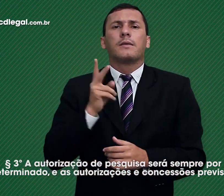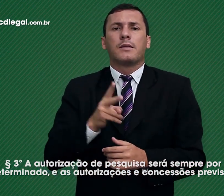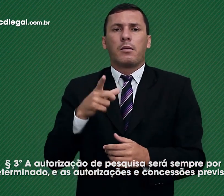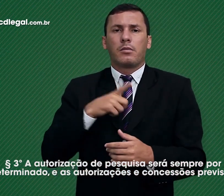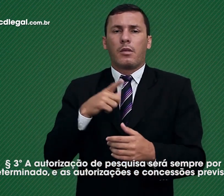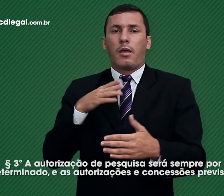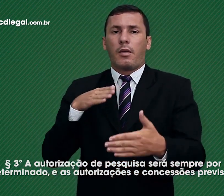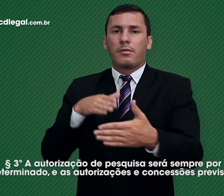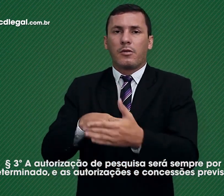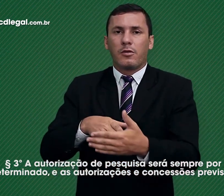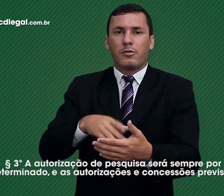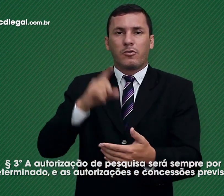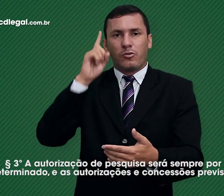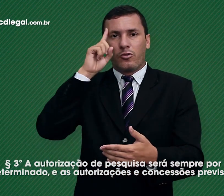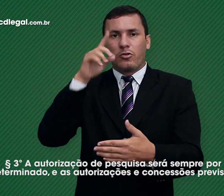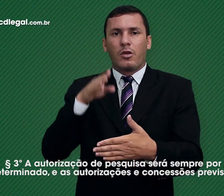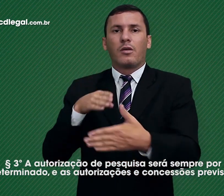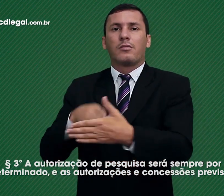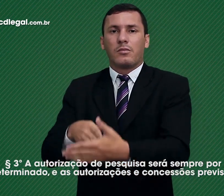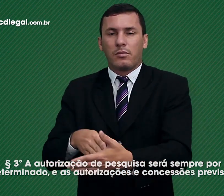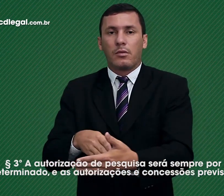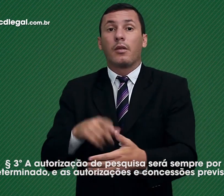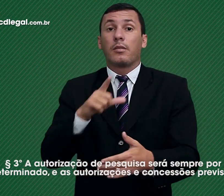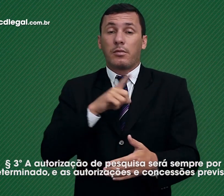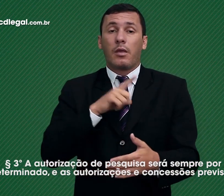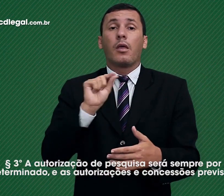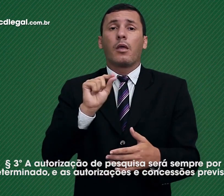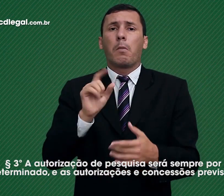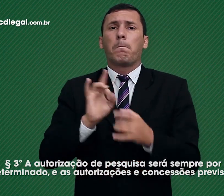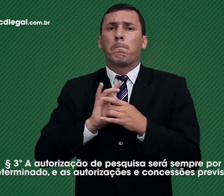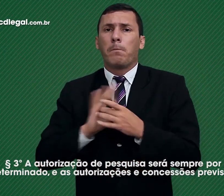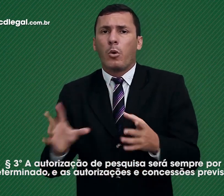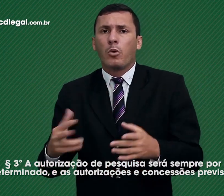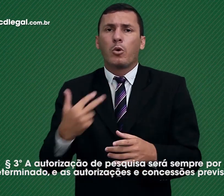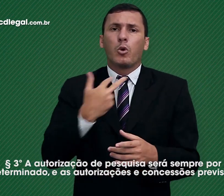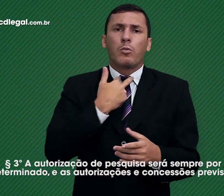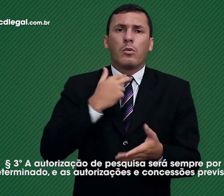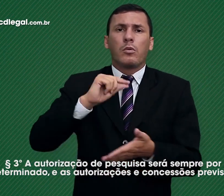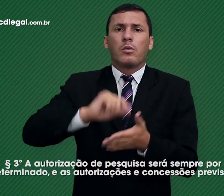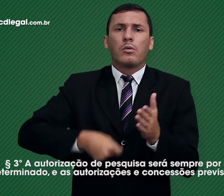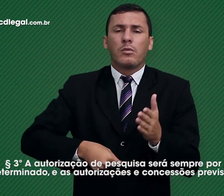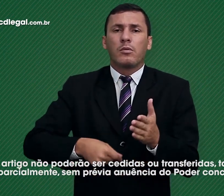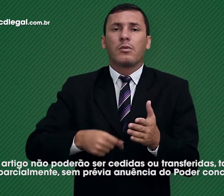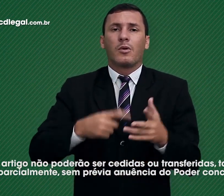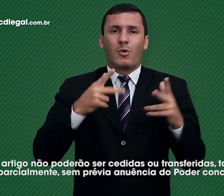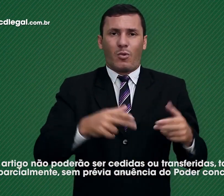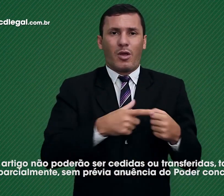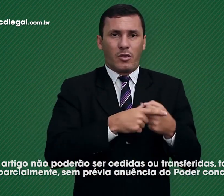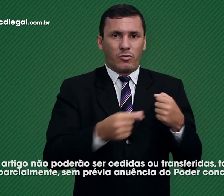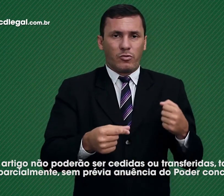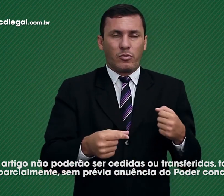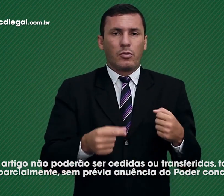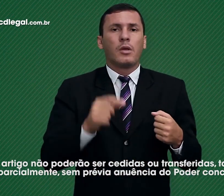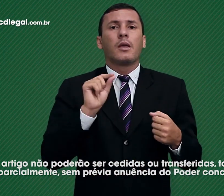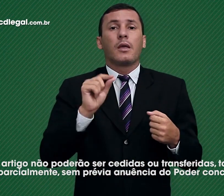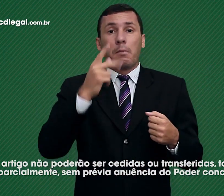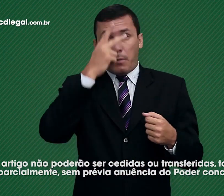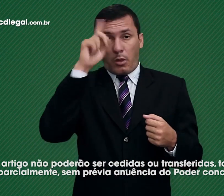sempre por prazo determinado e as autorizações e concessões previstas neste artigo não poderão ser